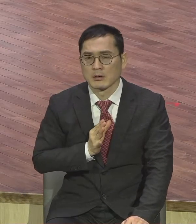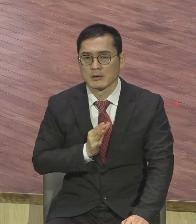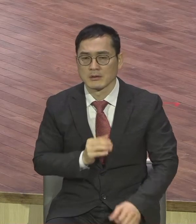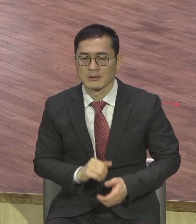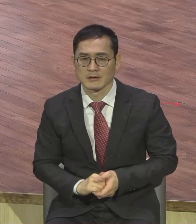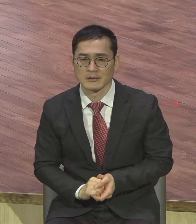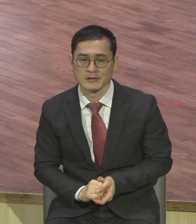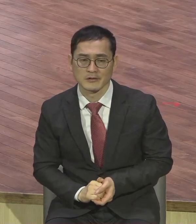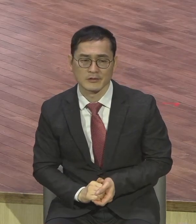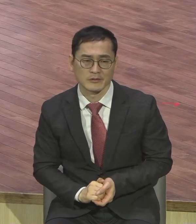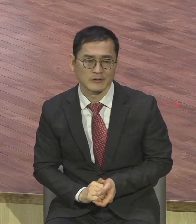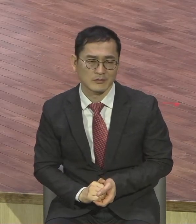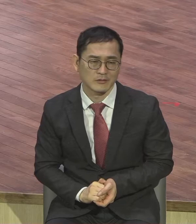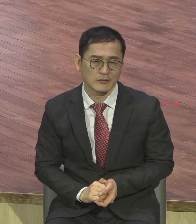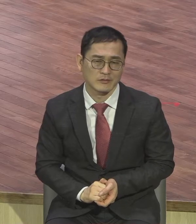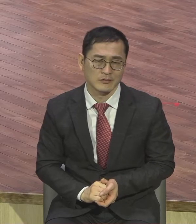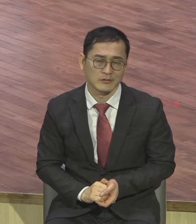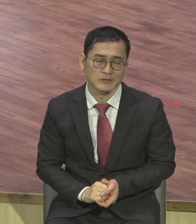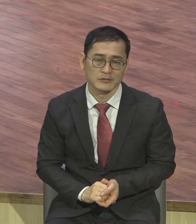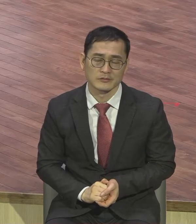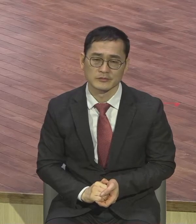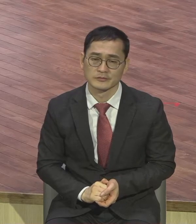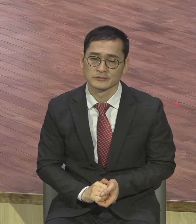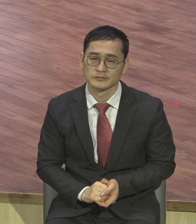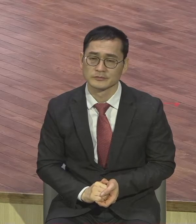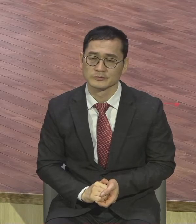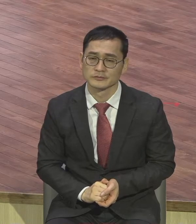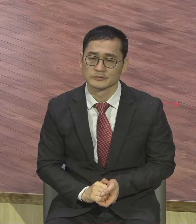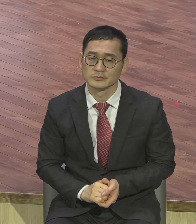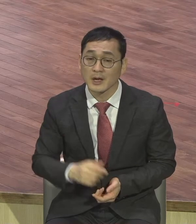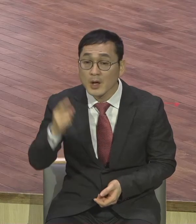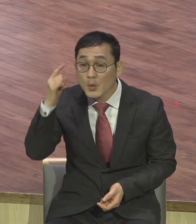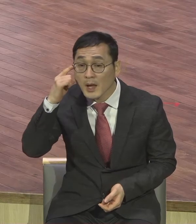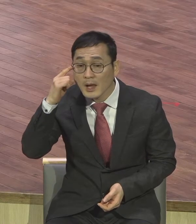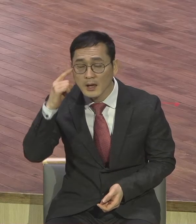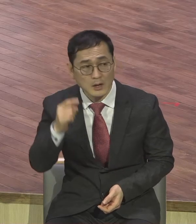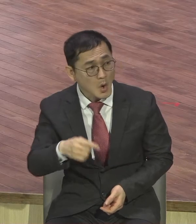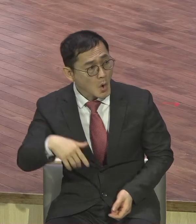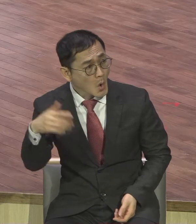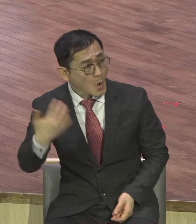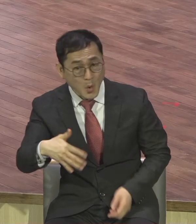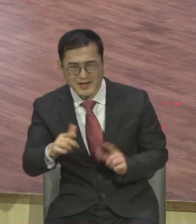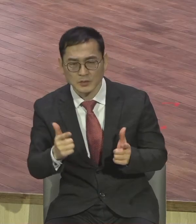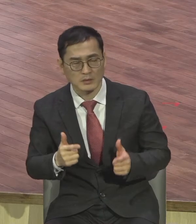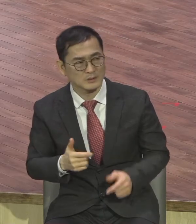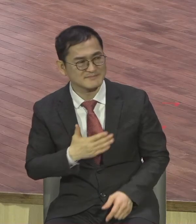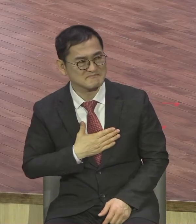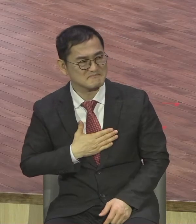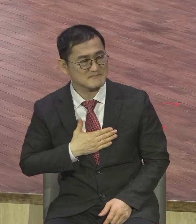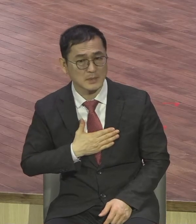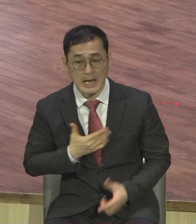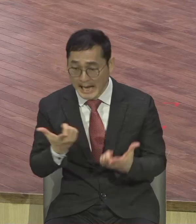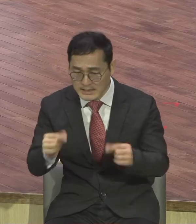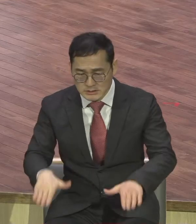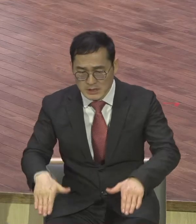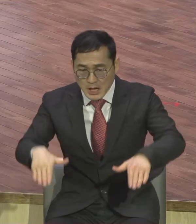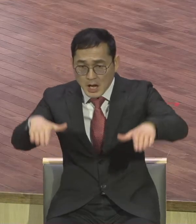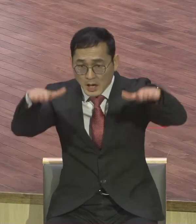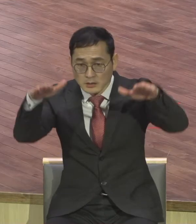이런 말 하는 이유는요 굉장히 기분 나쁜 거요 자기 동네에 같이 있어야 된 인간이 어느 날 갑자기